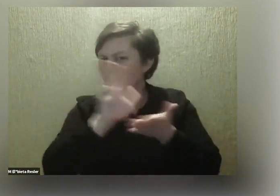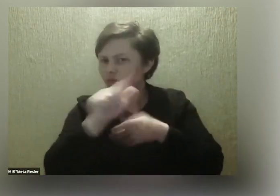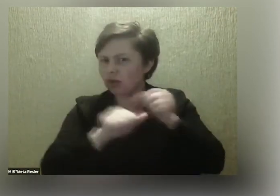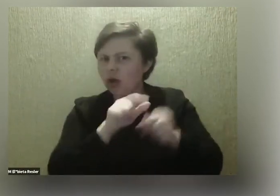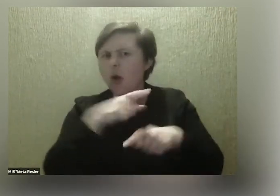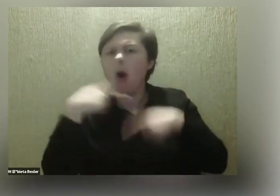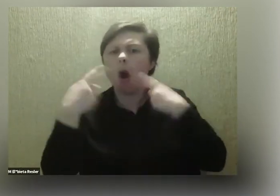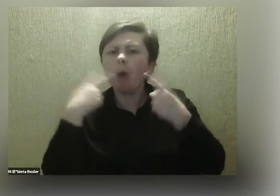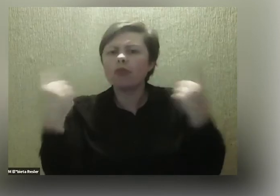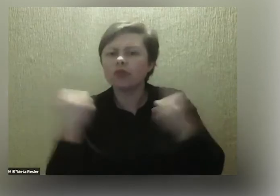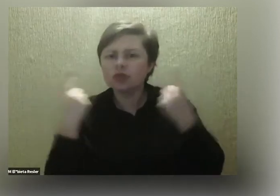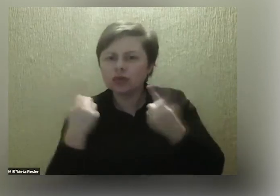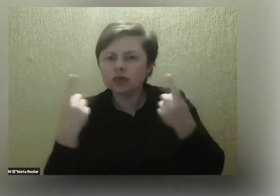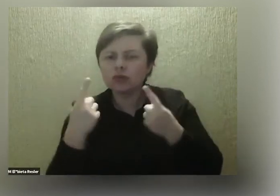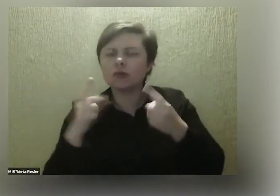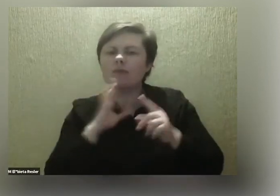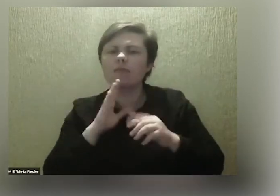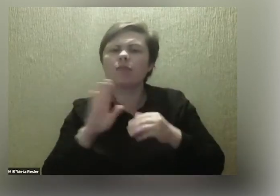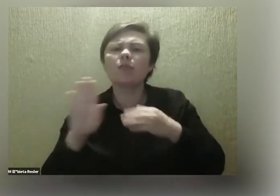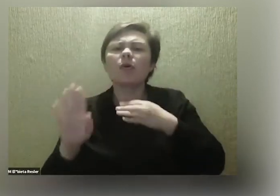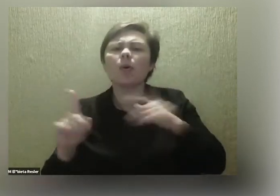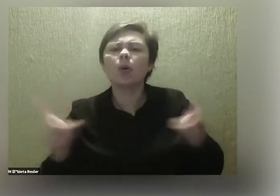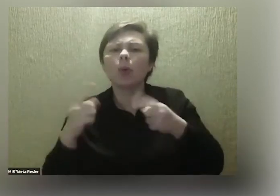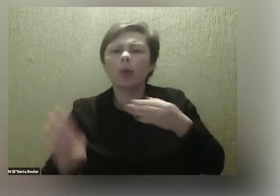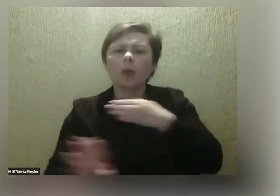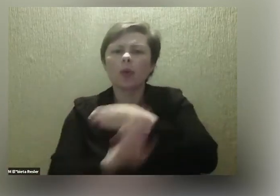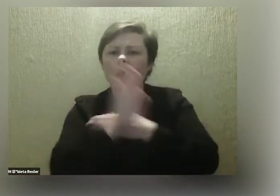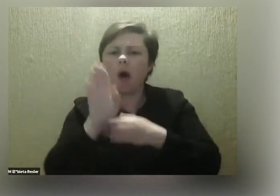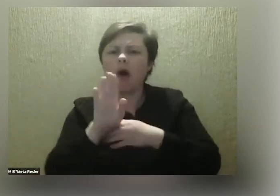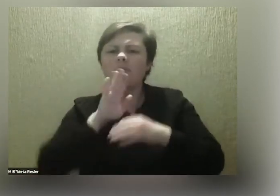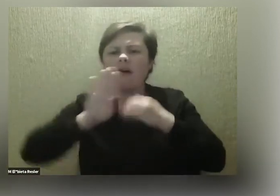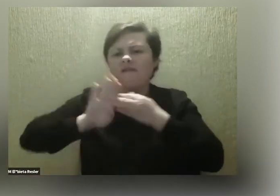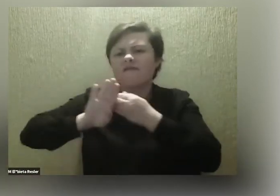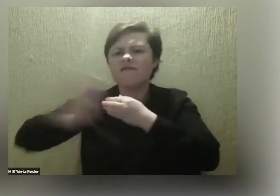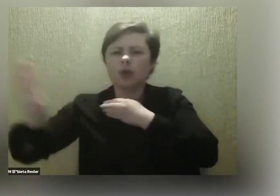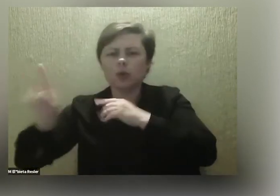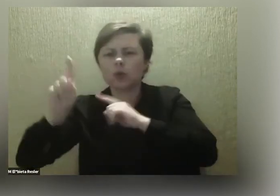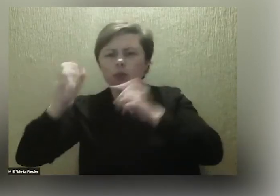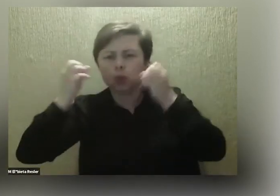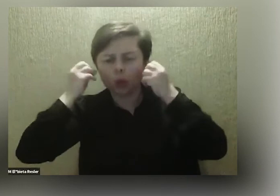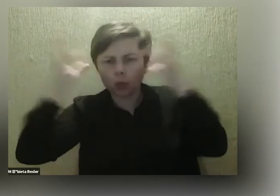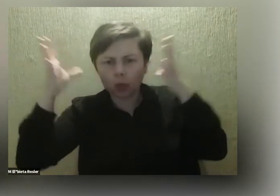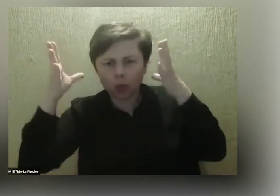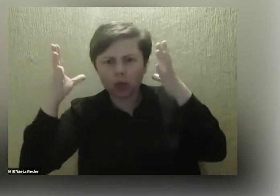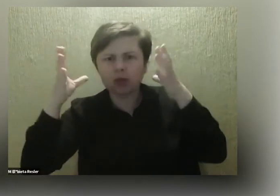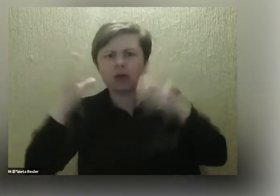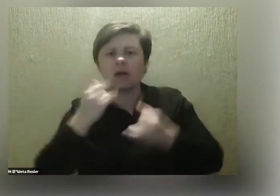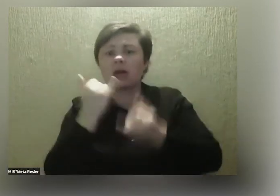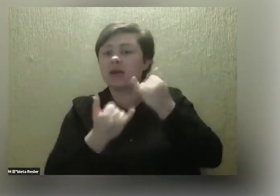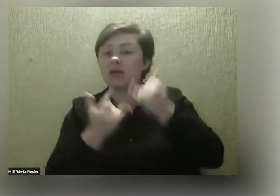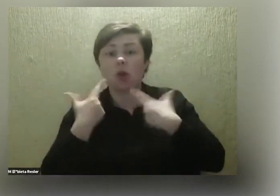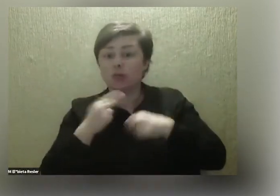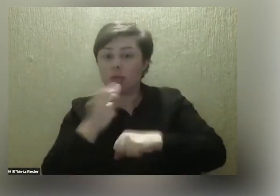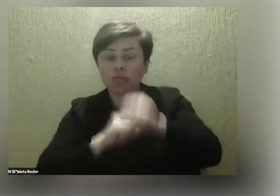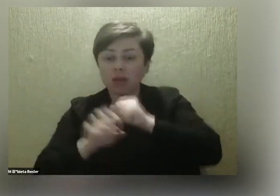opisałaś taką sytuację koncertu wykluczonych z kultury. Pytałaś wtedy, że skoro niepełnosprawni